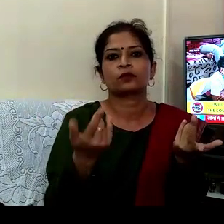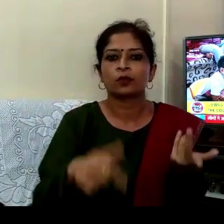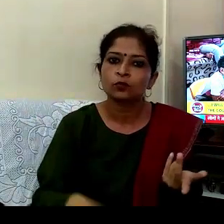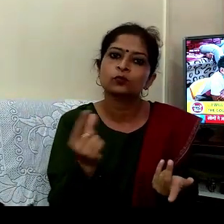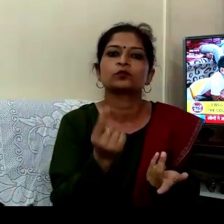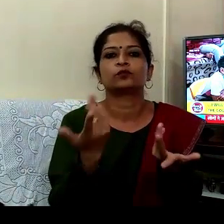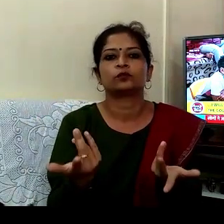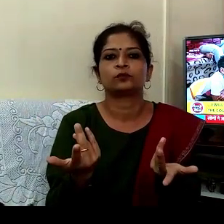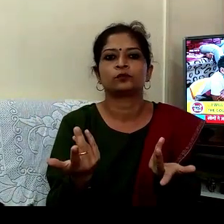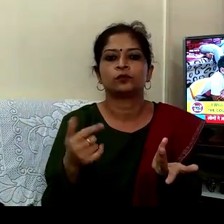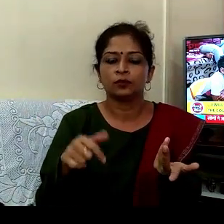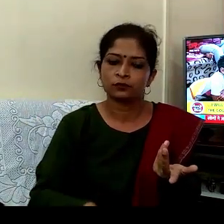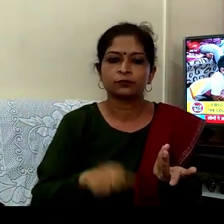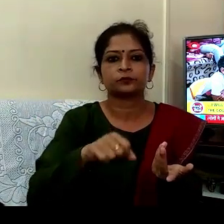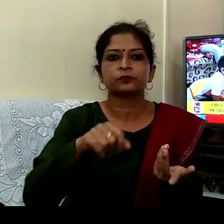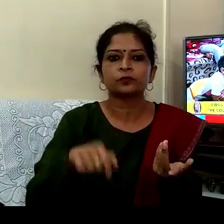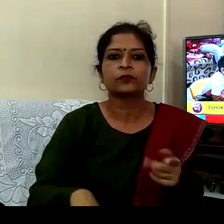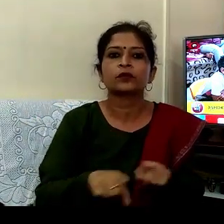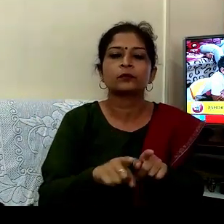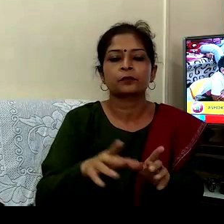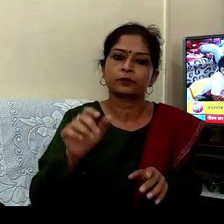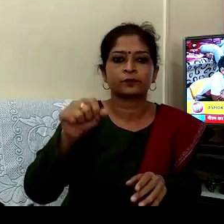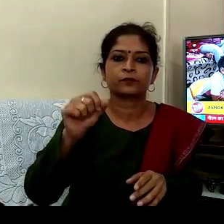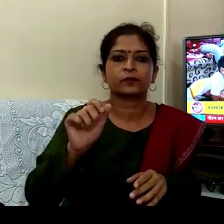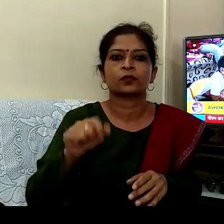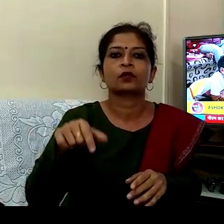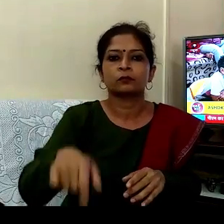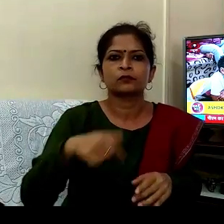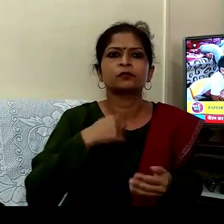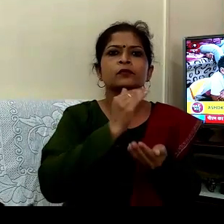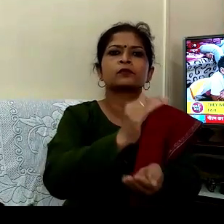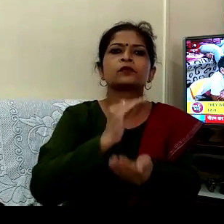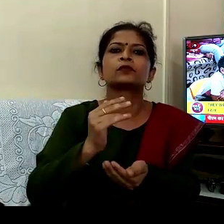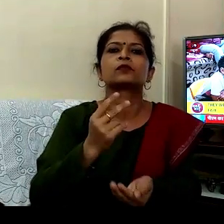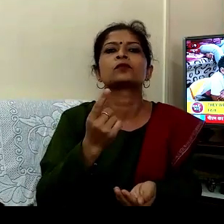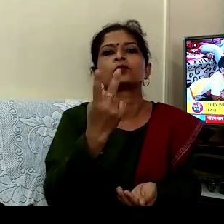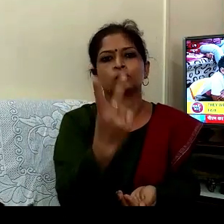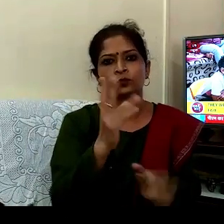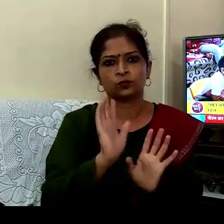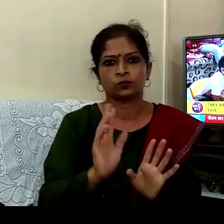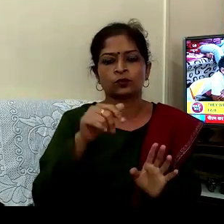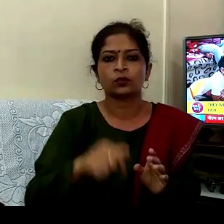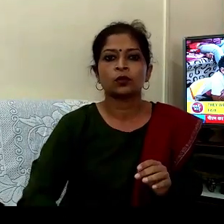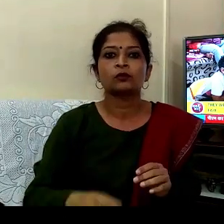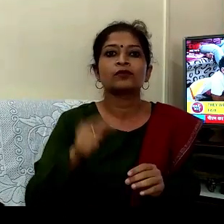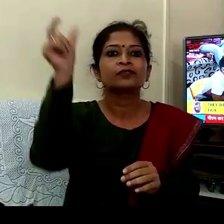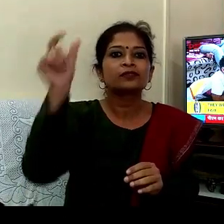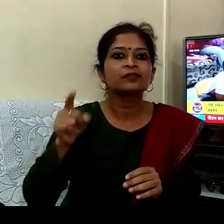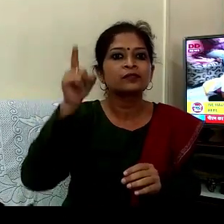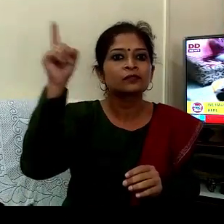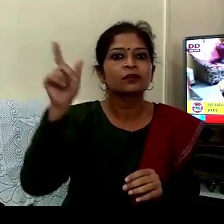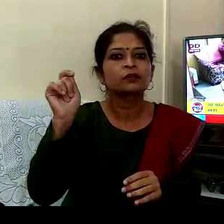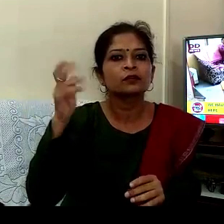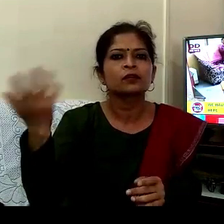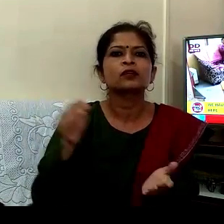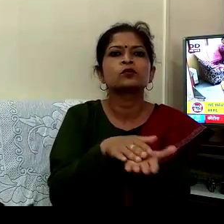بلکل ساتھ ایسا ساتھ کہ میرے دو بیٹے ہیں یہ اٹھلی کہتے وہاں پر شیر تھا شوز کا ہم یہ جوتے کا